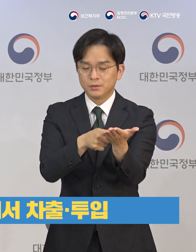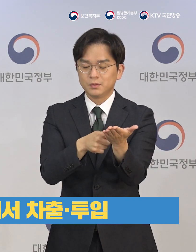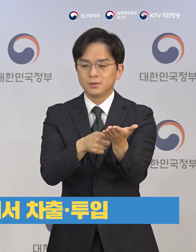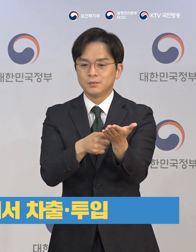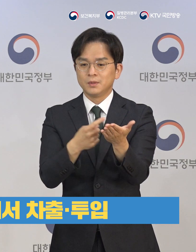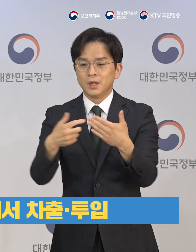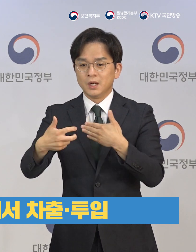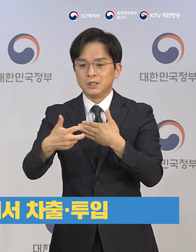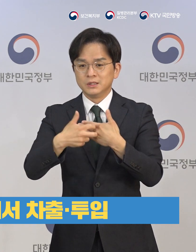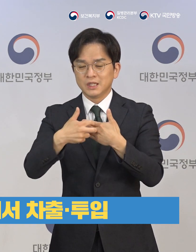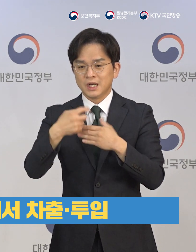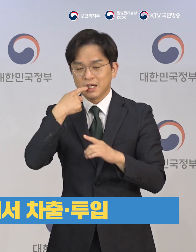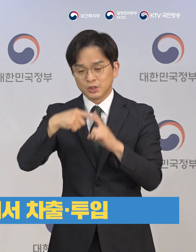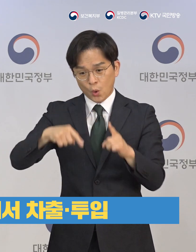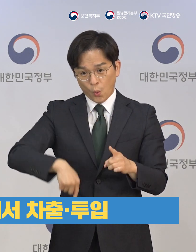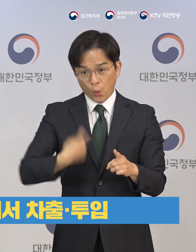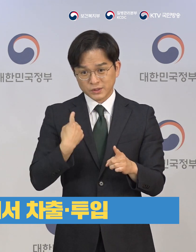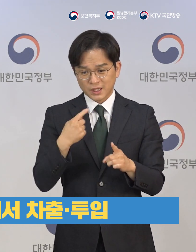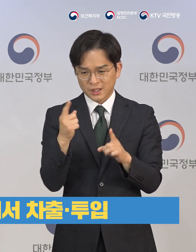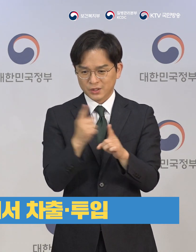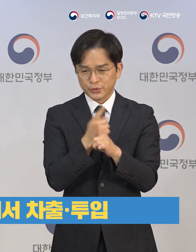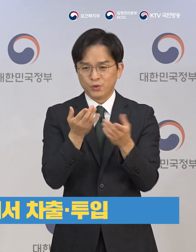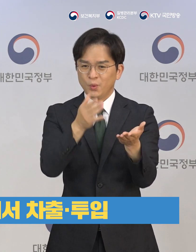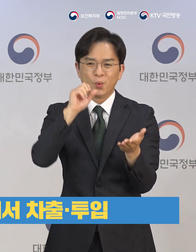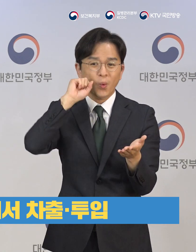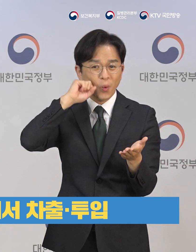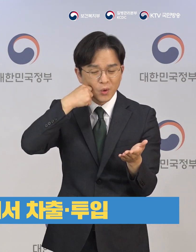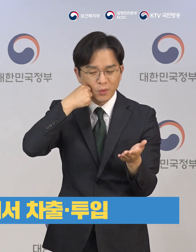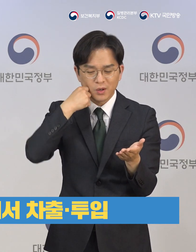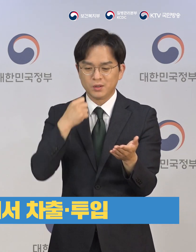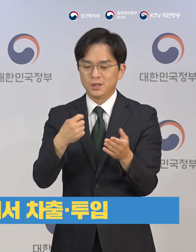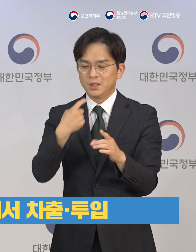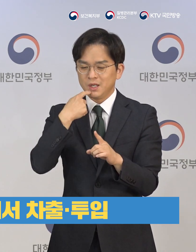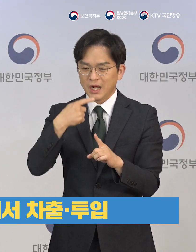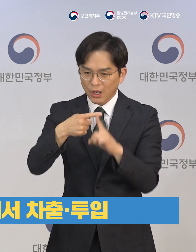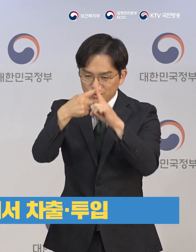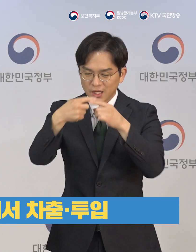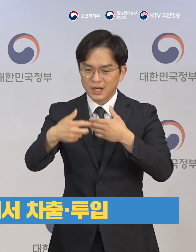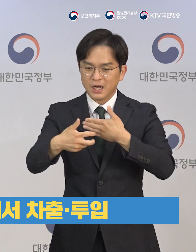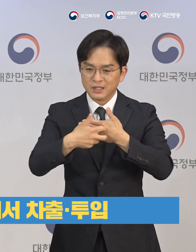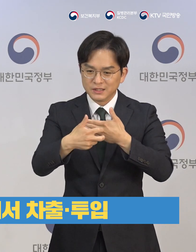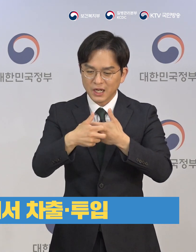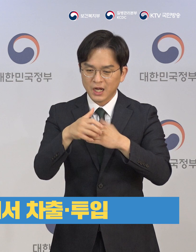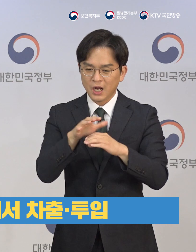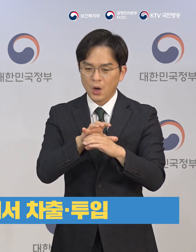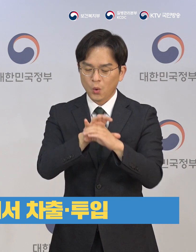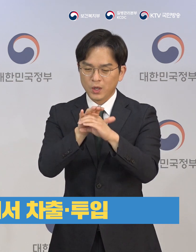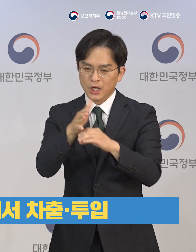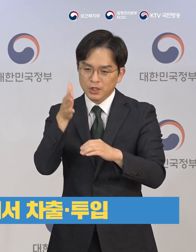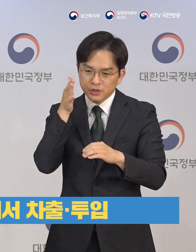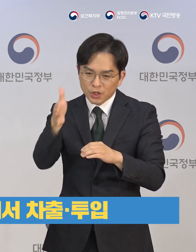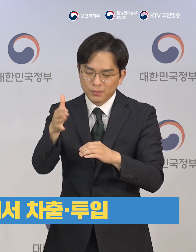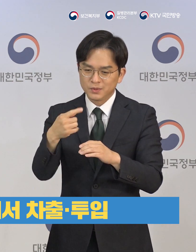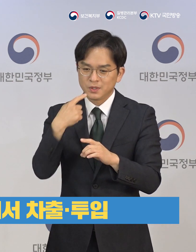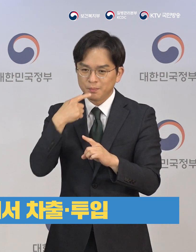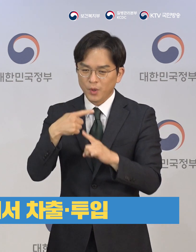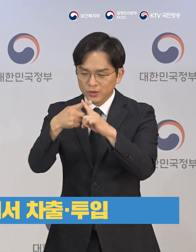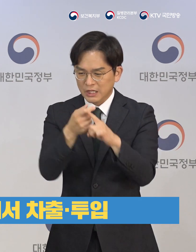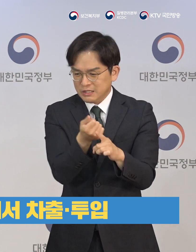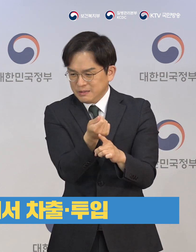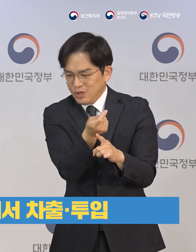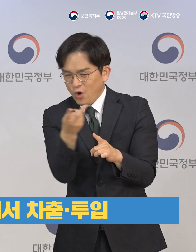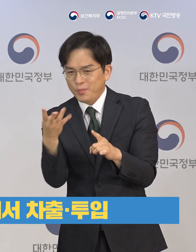기술이 필요한 의료인력들이 투입이 되어야 하고 하기 때문에 그것과 관련돼서는 저희들이 예부에서 인력들을